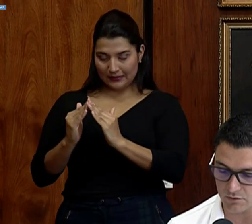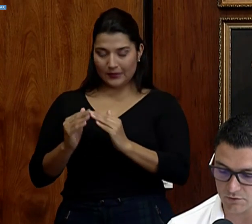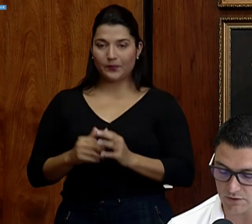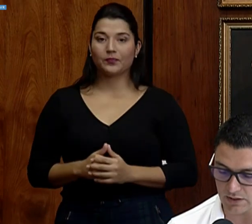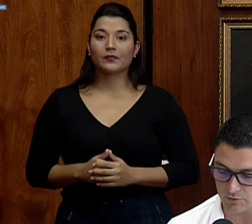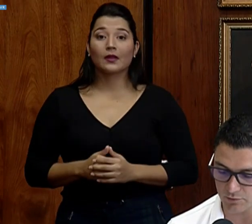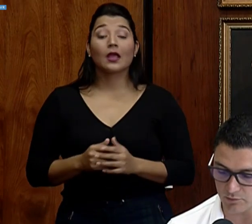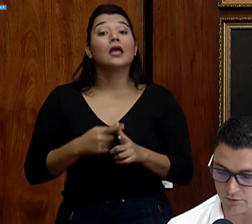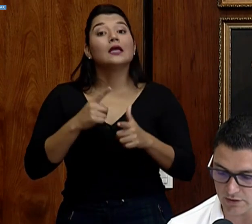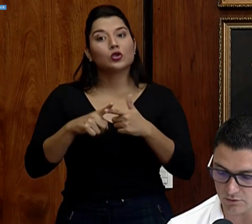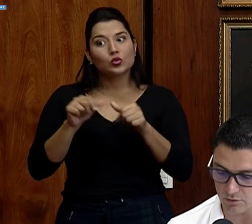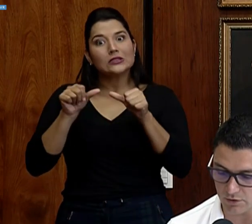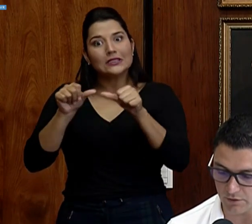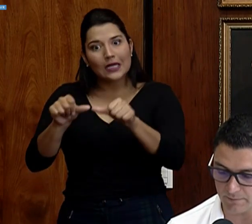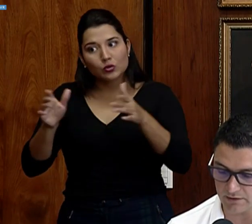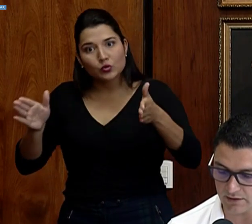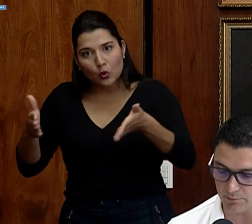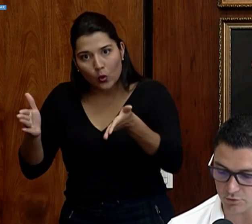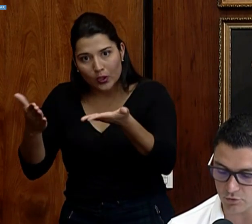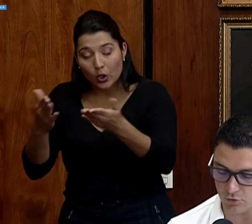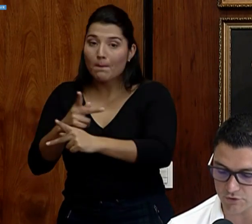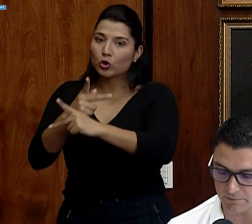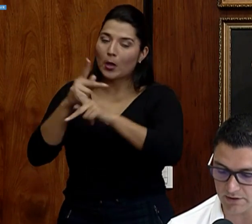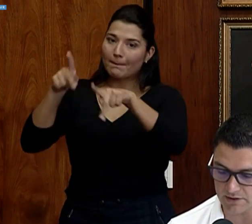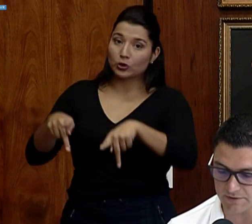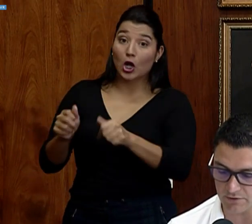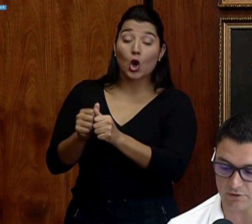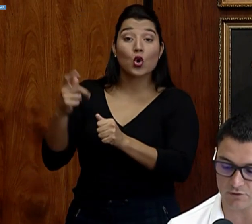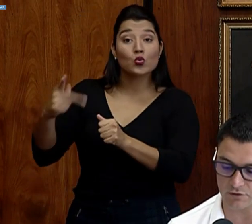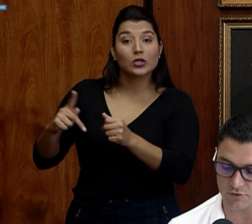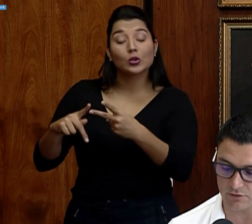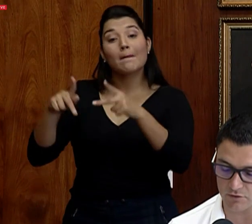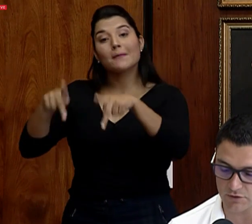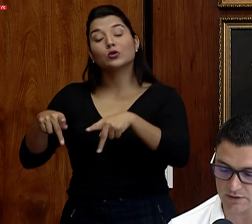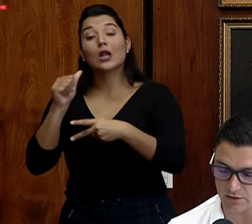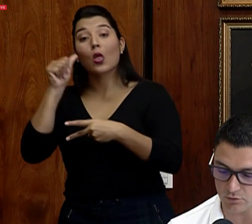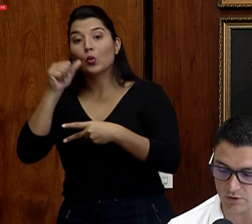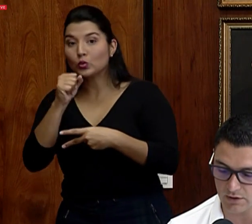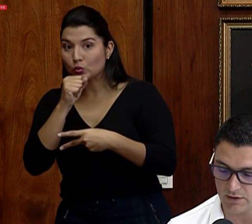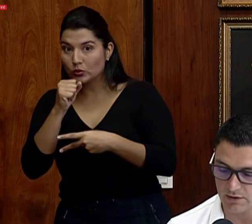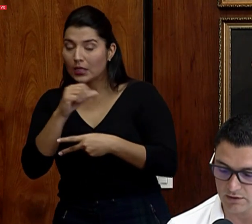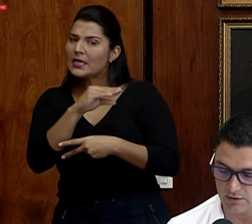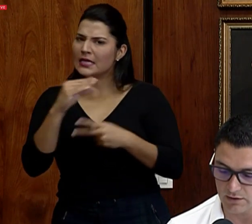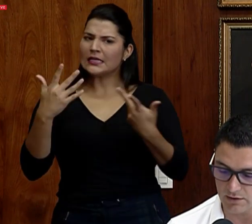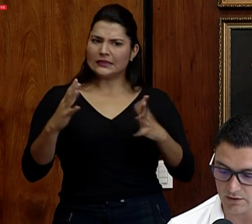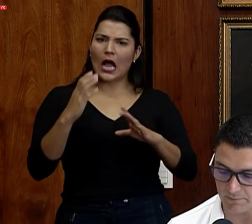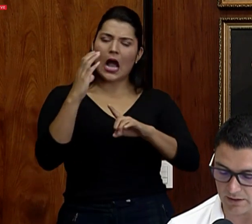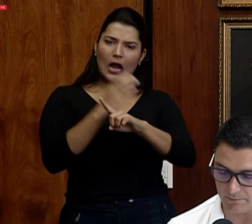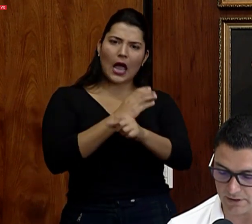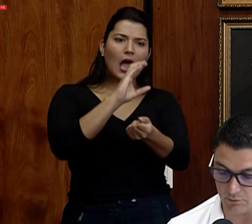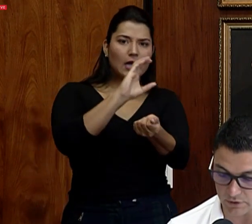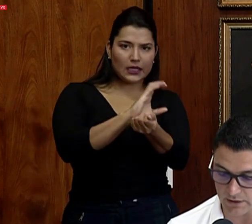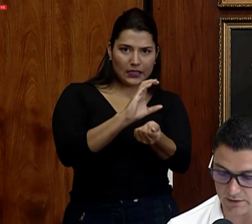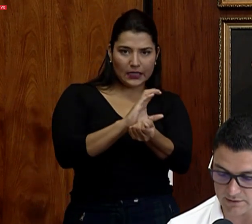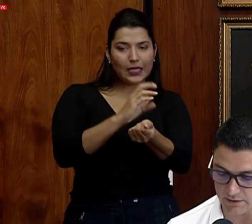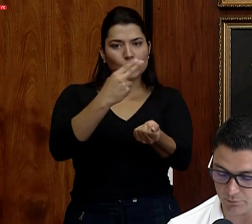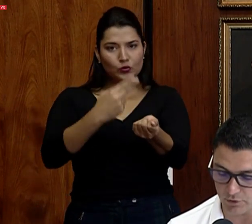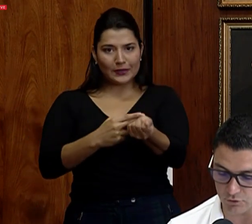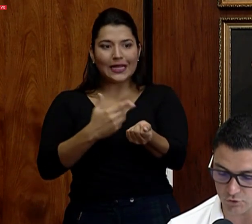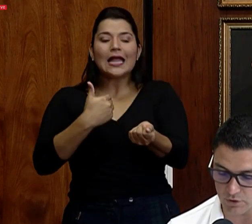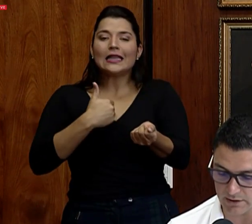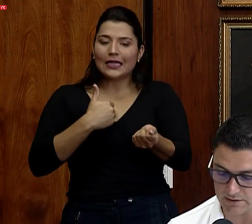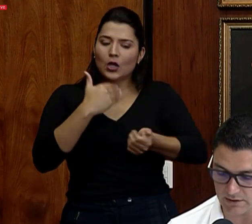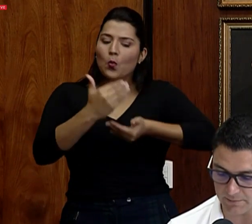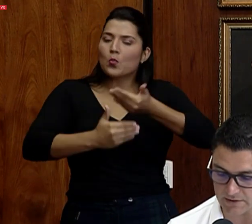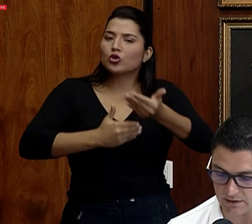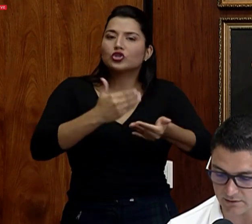eso sigamos promoviéndolo. Y obviamente hay protocolos también específicos en los centros de salud y que para abordar ese tipo de